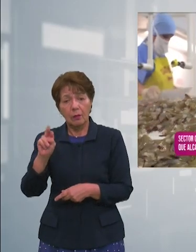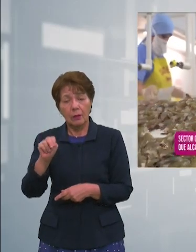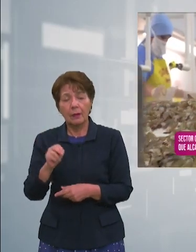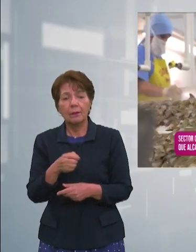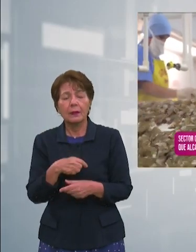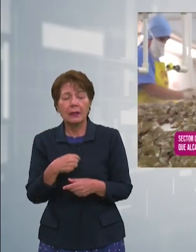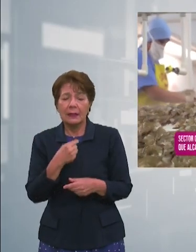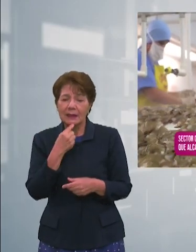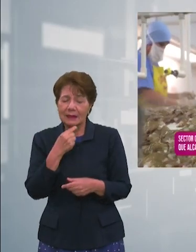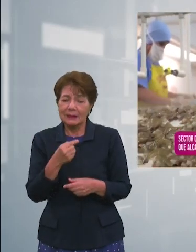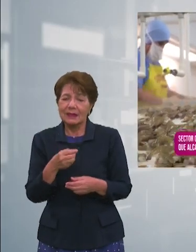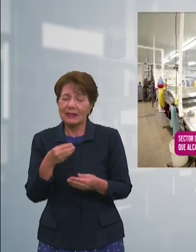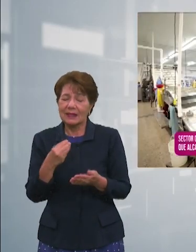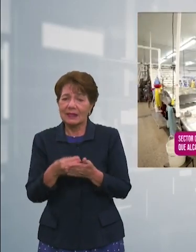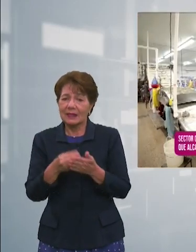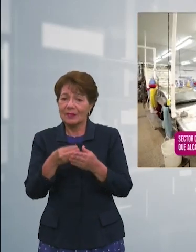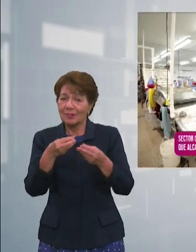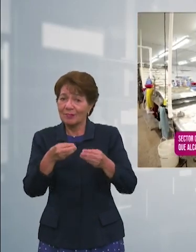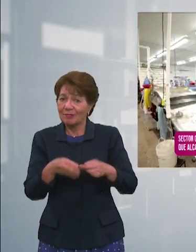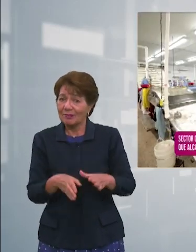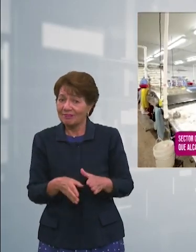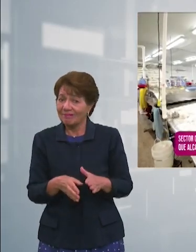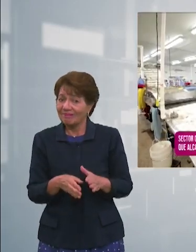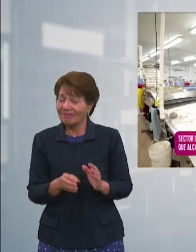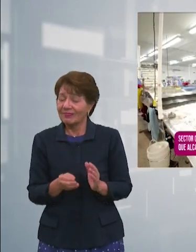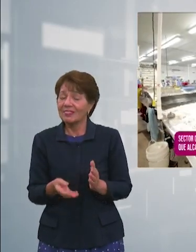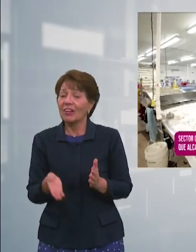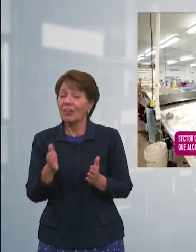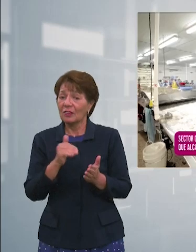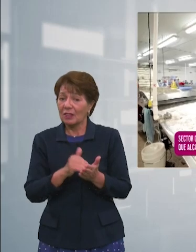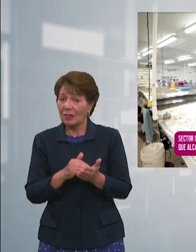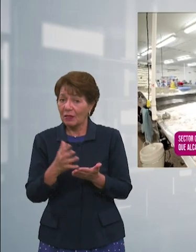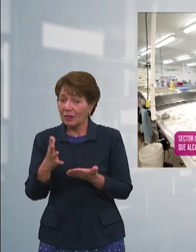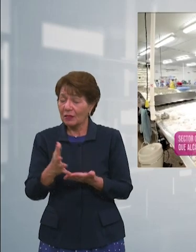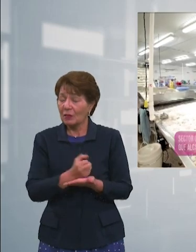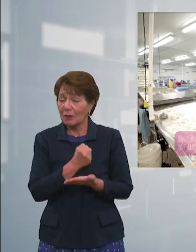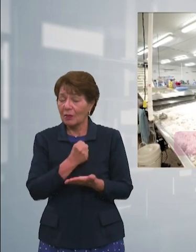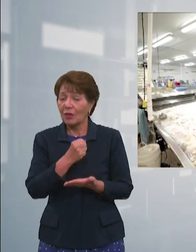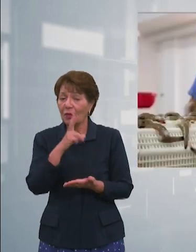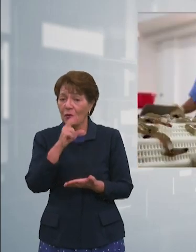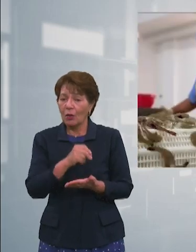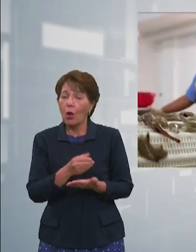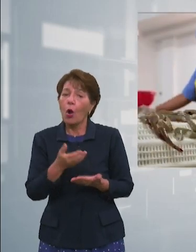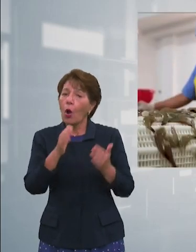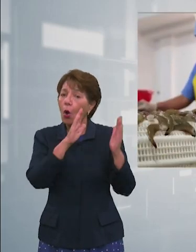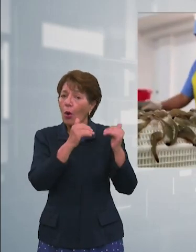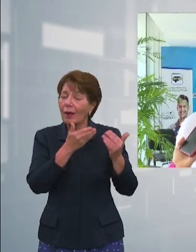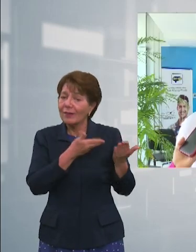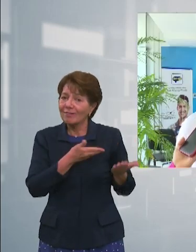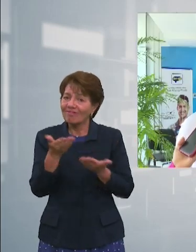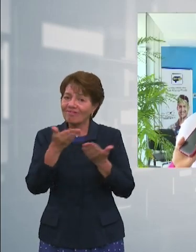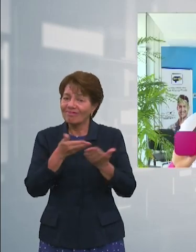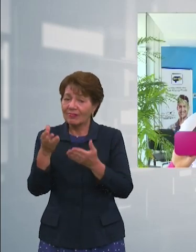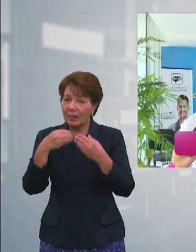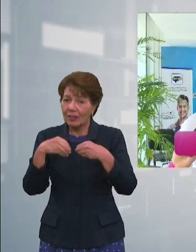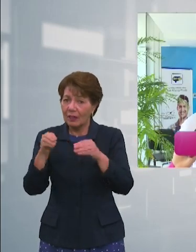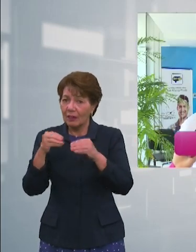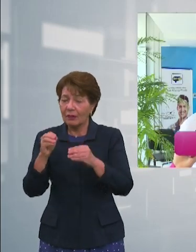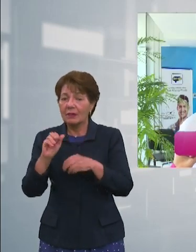perdidas no se recuperan sin embargo esperan que las exportaciones mejoren Pero lógicamente el tiempo que ya se